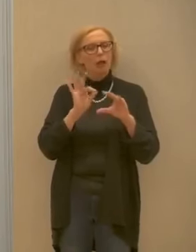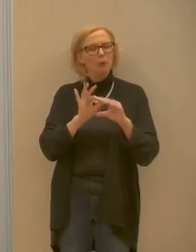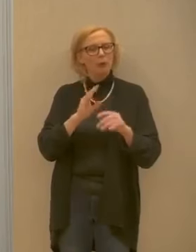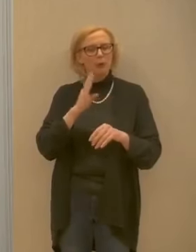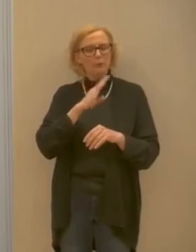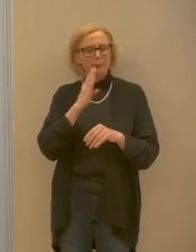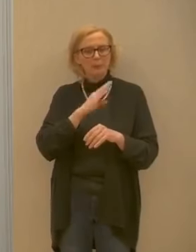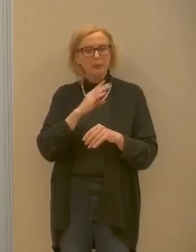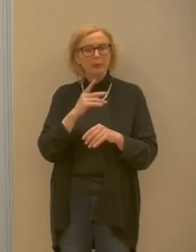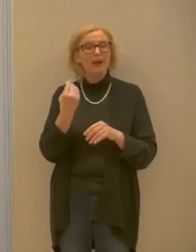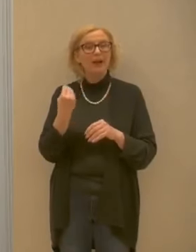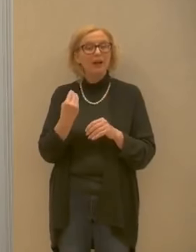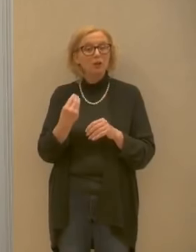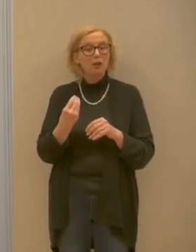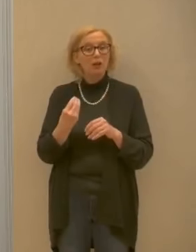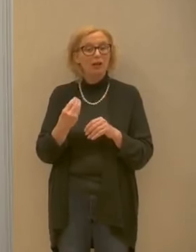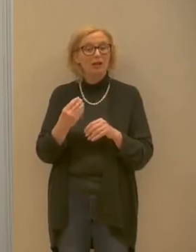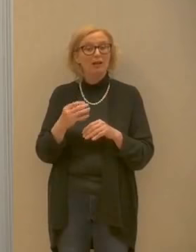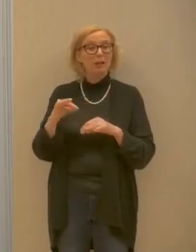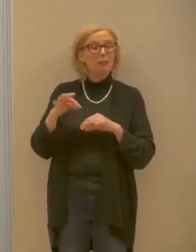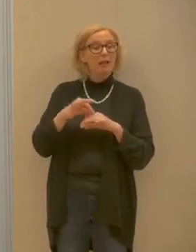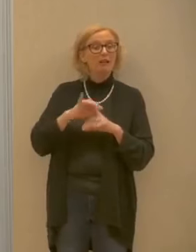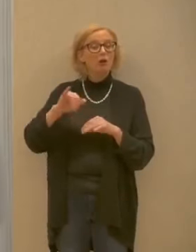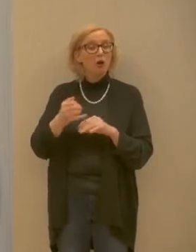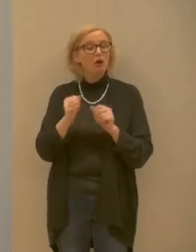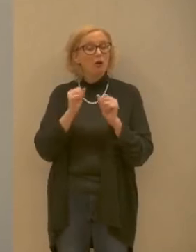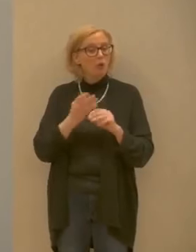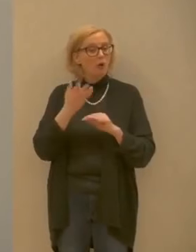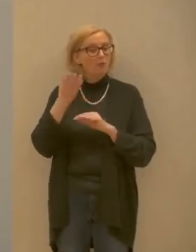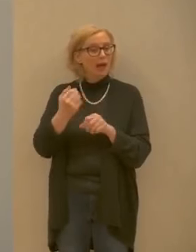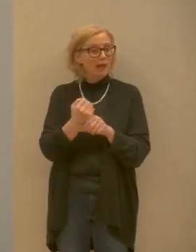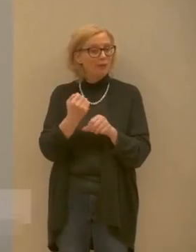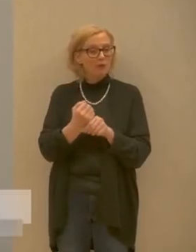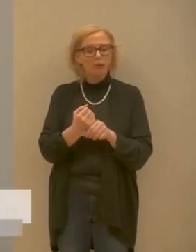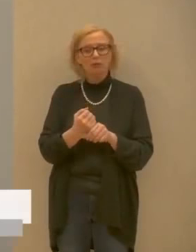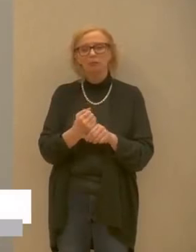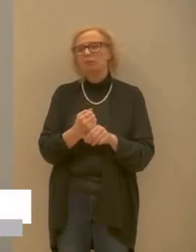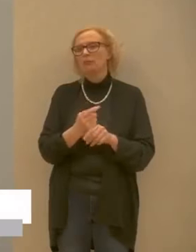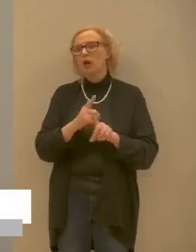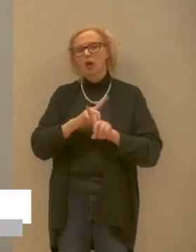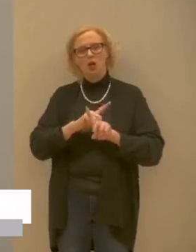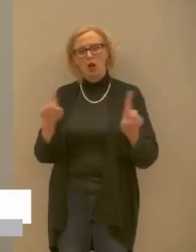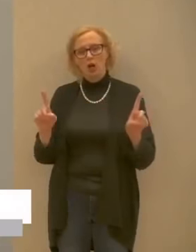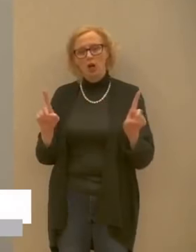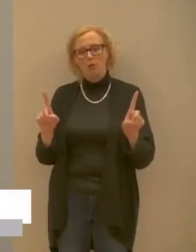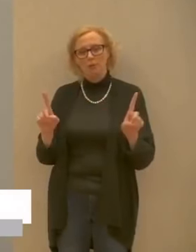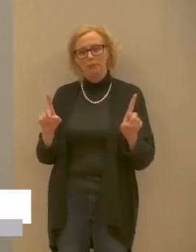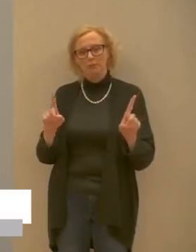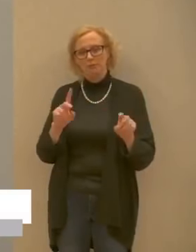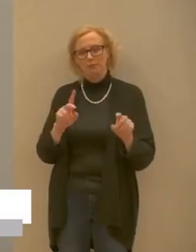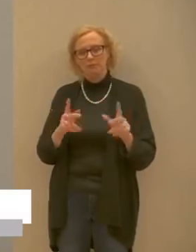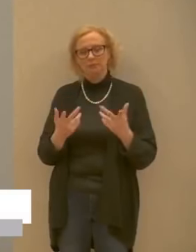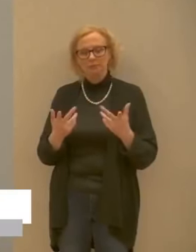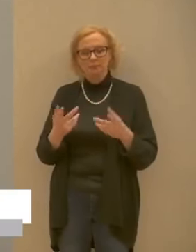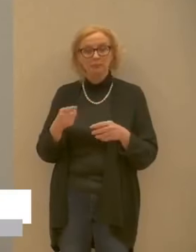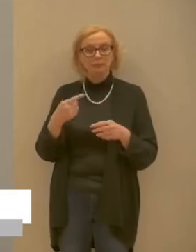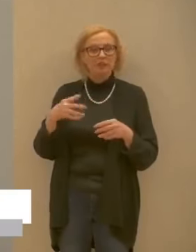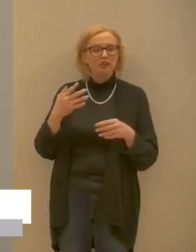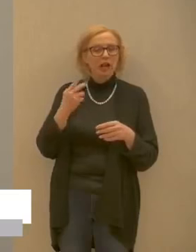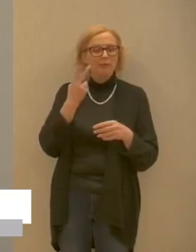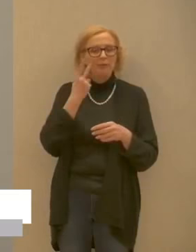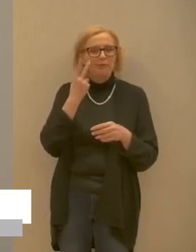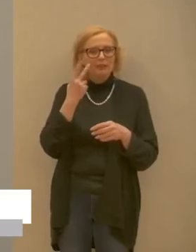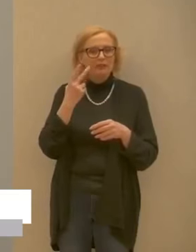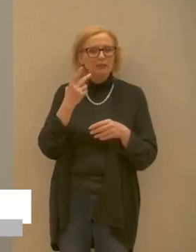coniuge può andare al lavoro? Assolutamente no per esperienza abbiamo visto che qualora compaiono